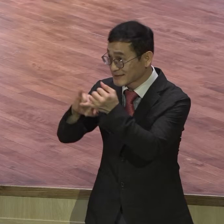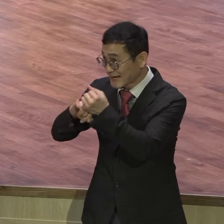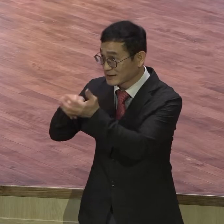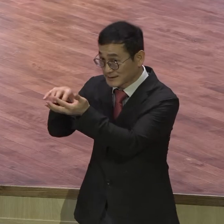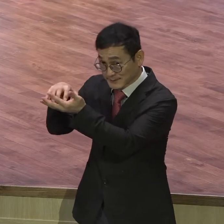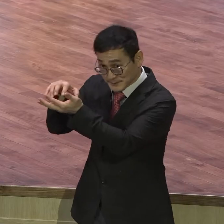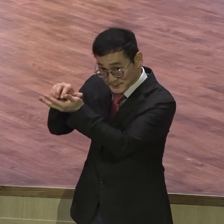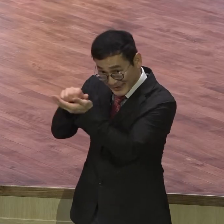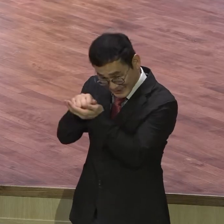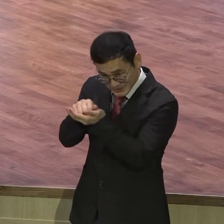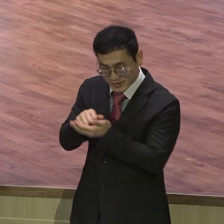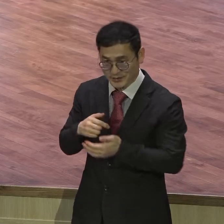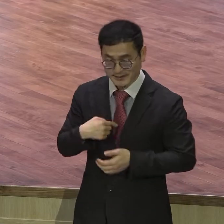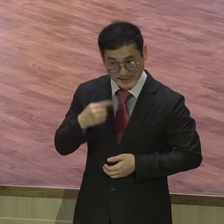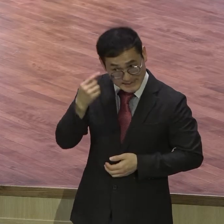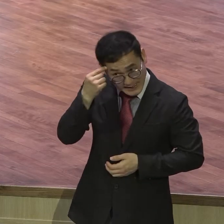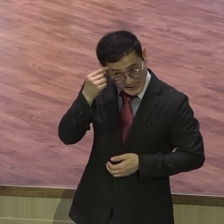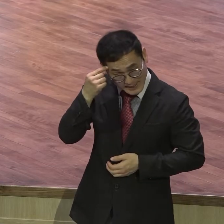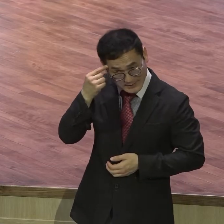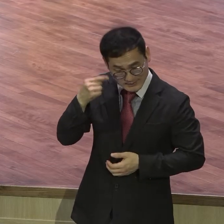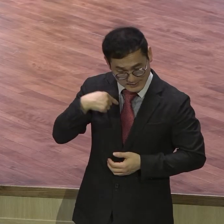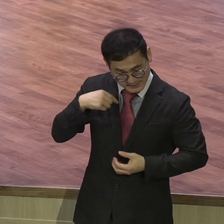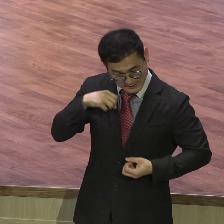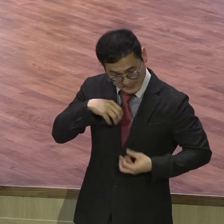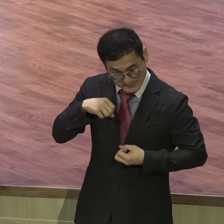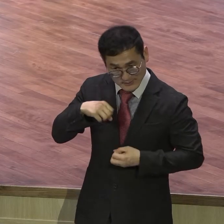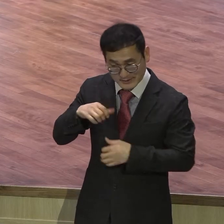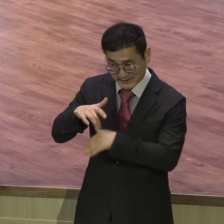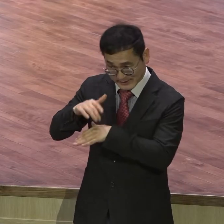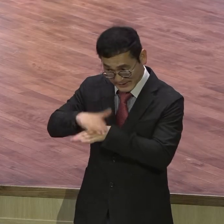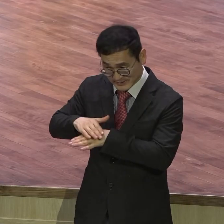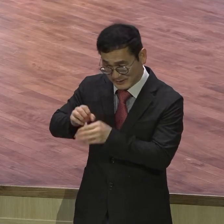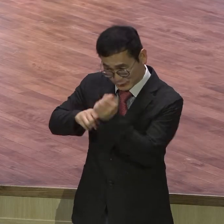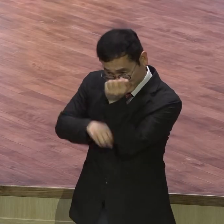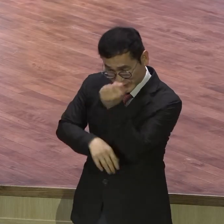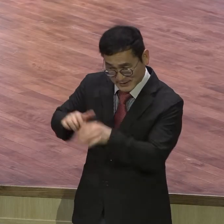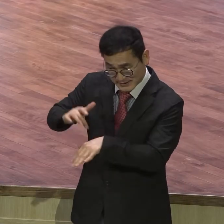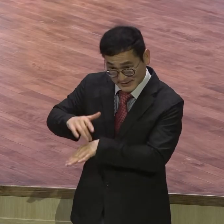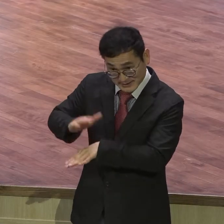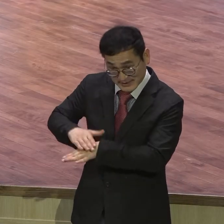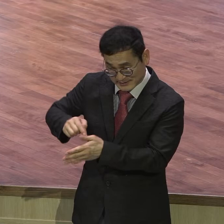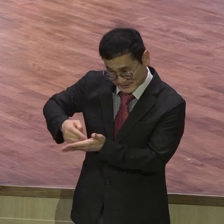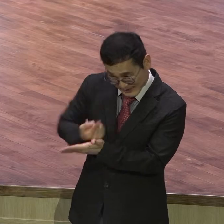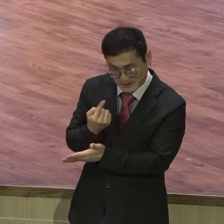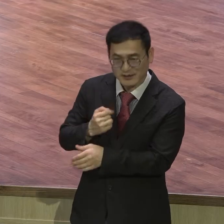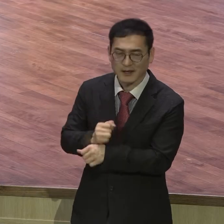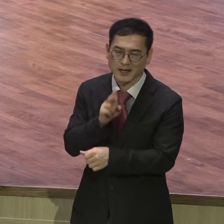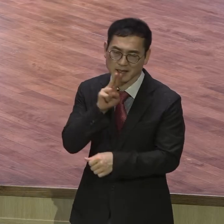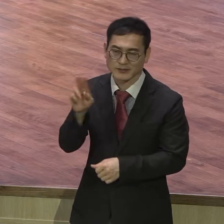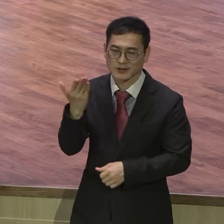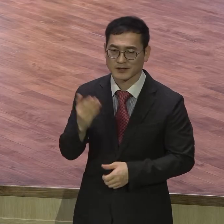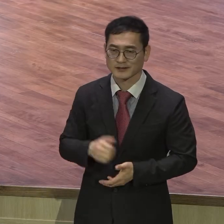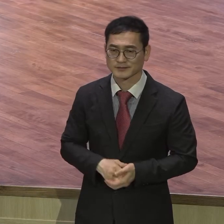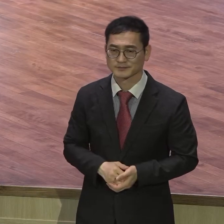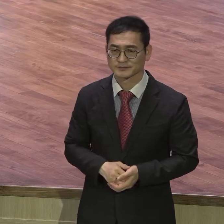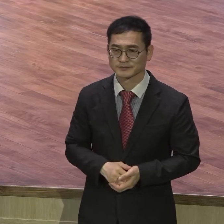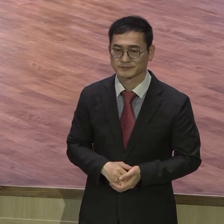생각 속에 뭐요 각인뿔이 체질해야 돼요 하나님의 말씀 내 생각 속에 각인뿔이